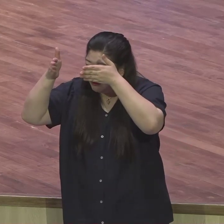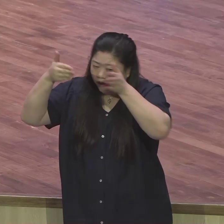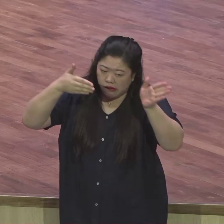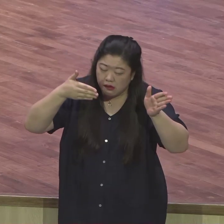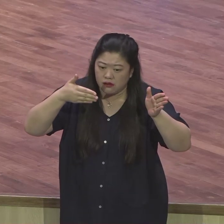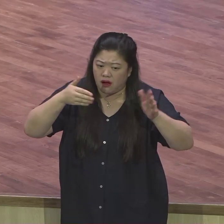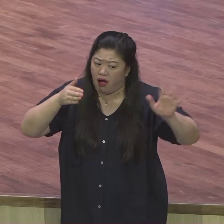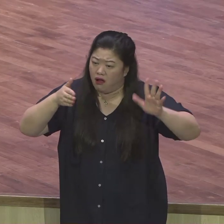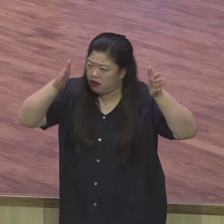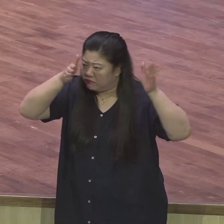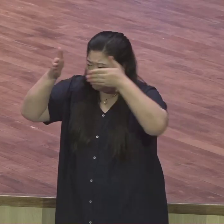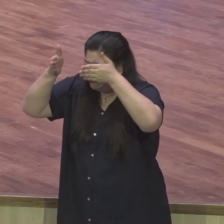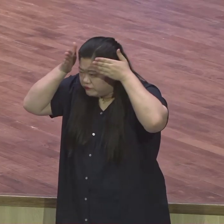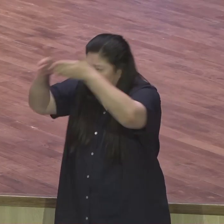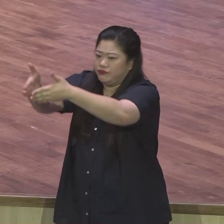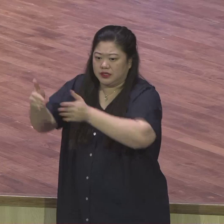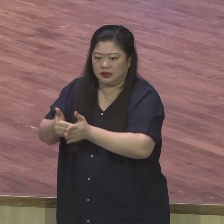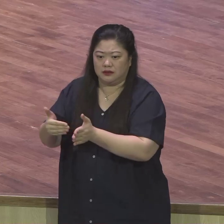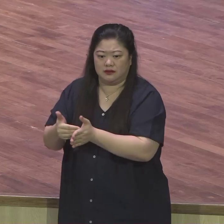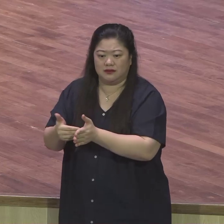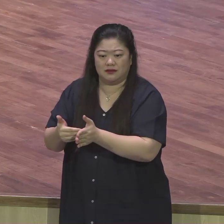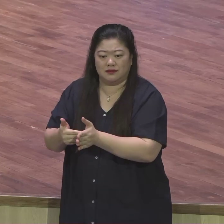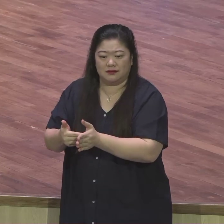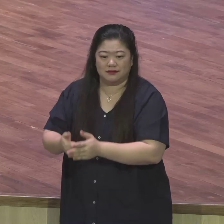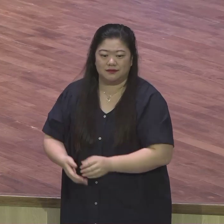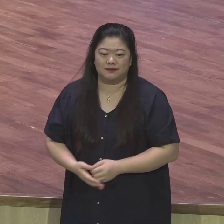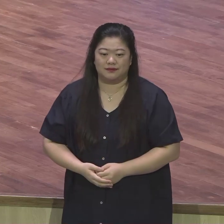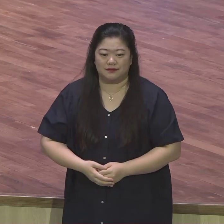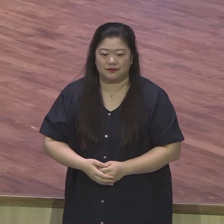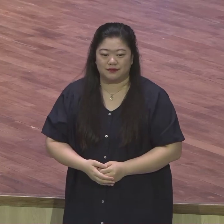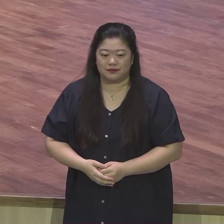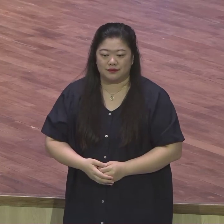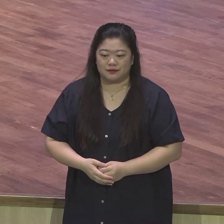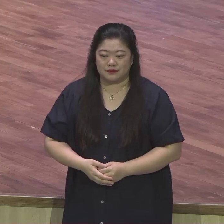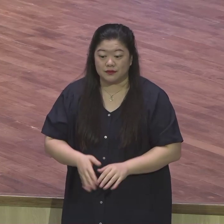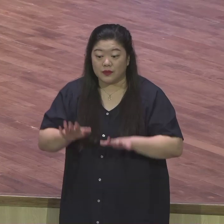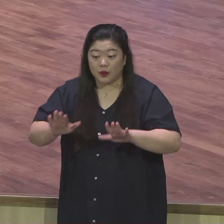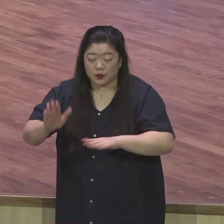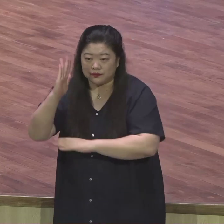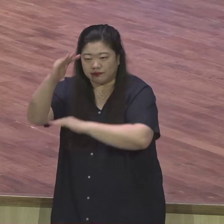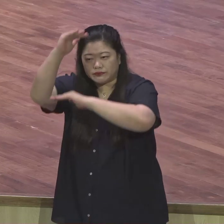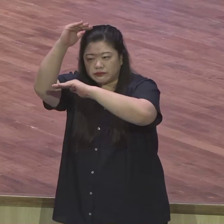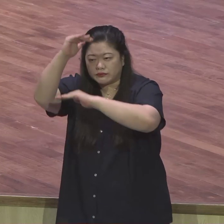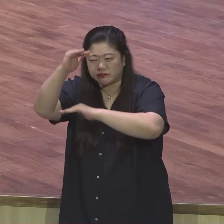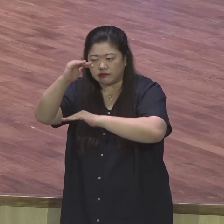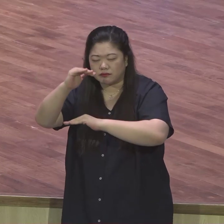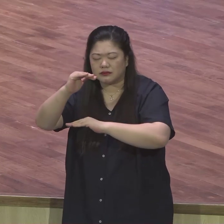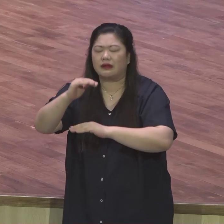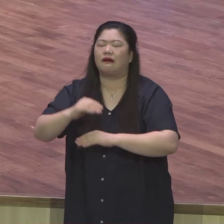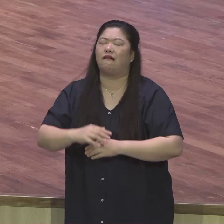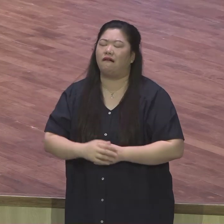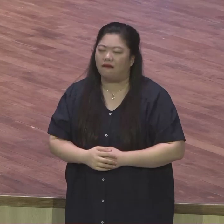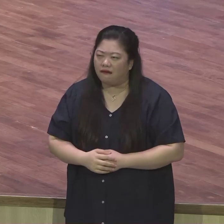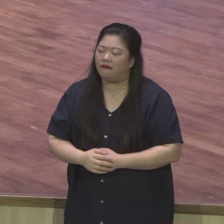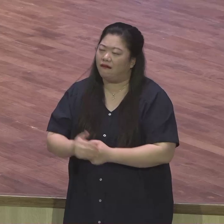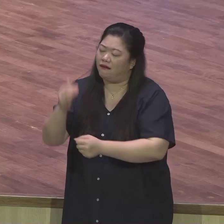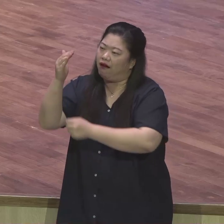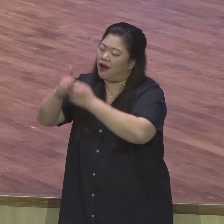우리 연계의 모든 성도들 오늘 말씀을 통해서 하나님의 큰 구원 교역을 성취하는데